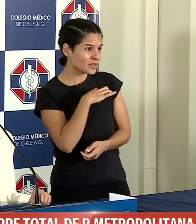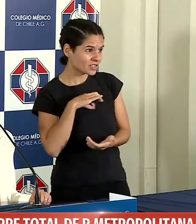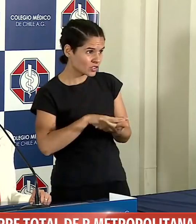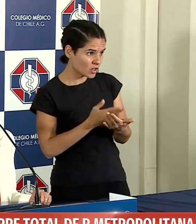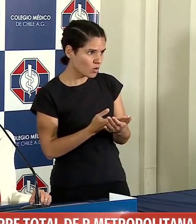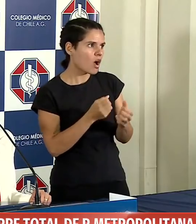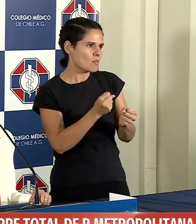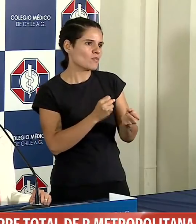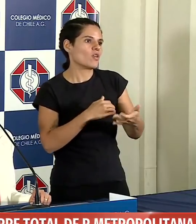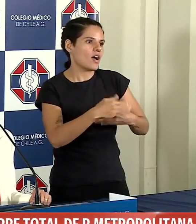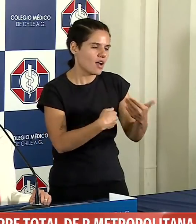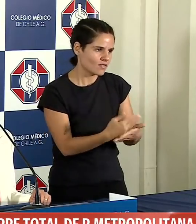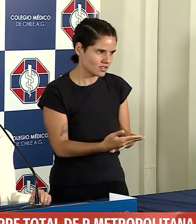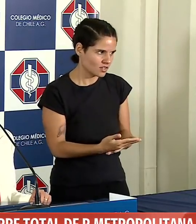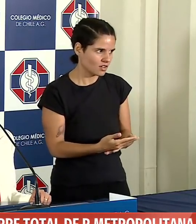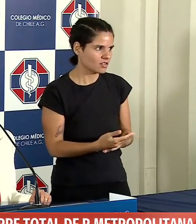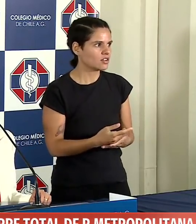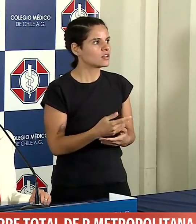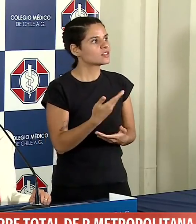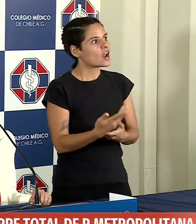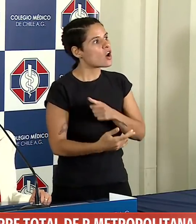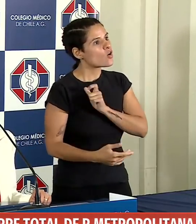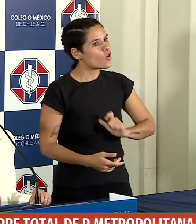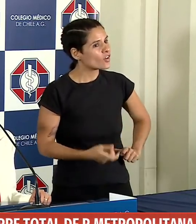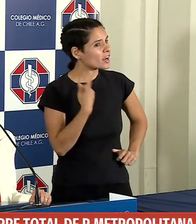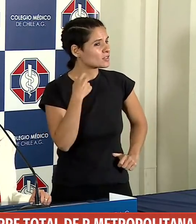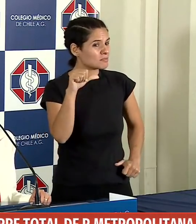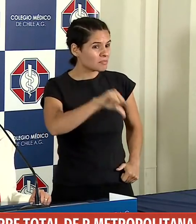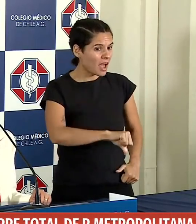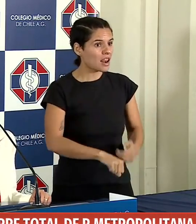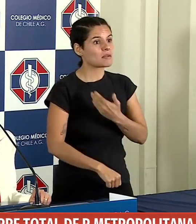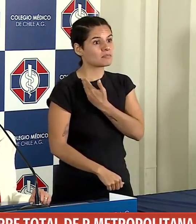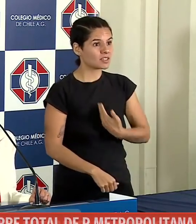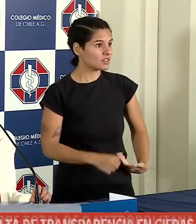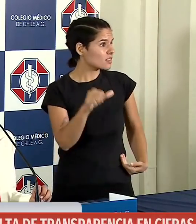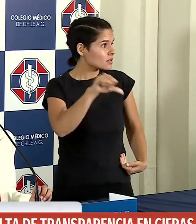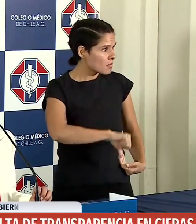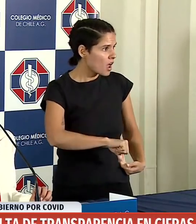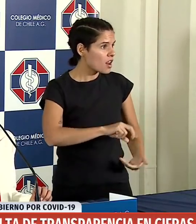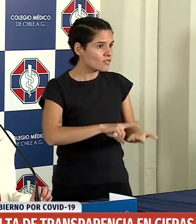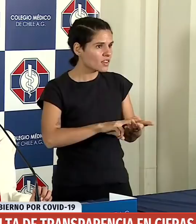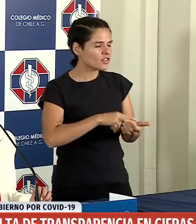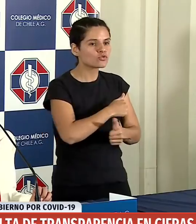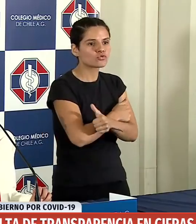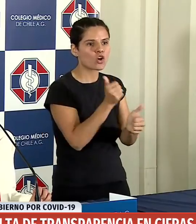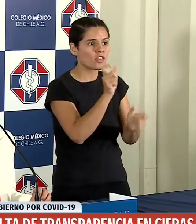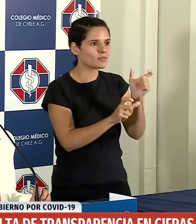avanzar. Si le va mal al gobierno, si le va mal al presidente, no es mal a todos.